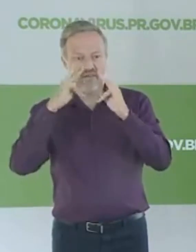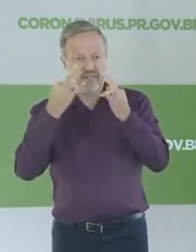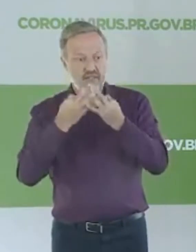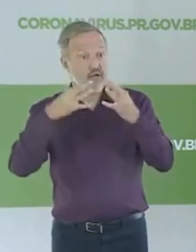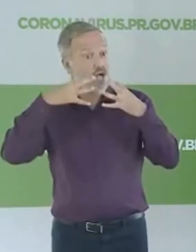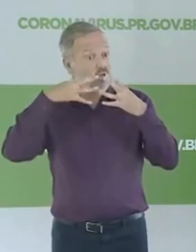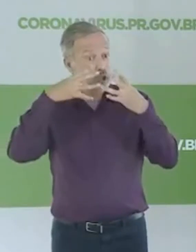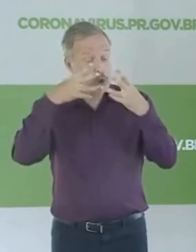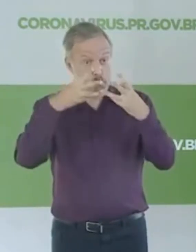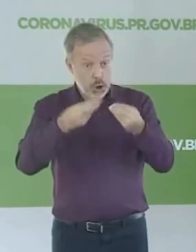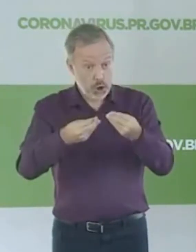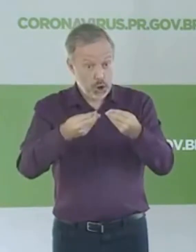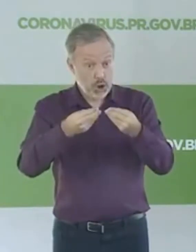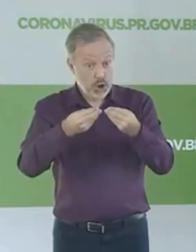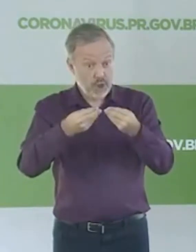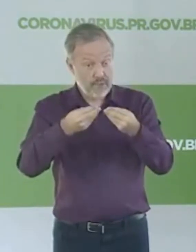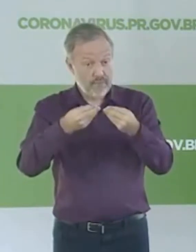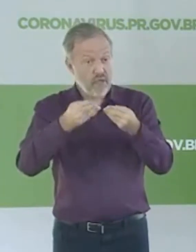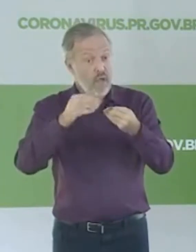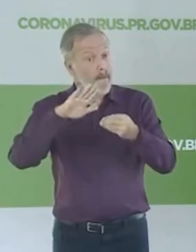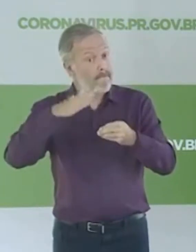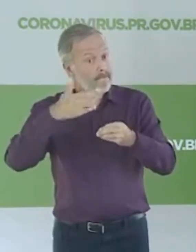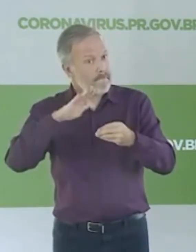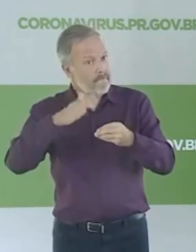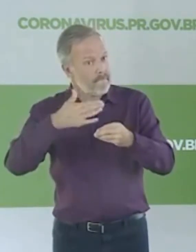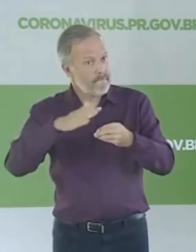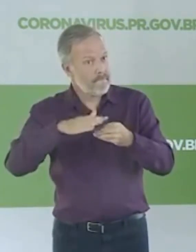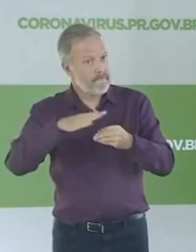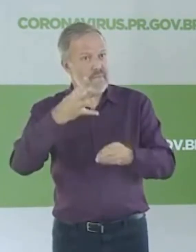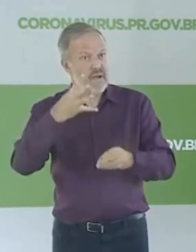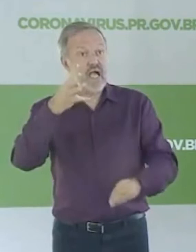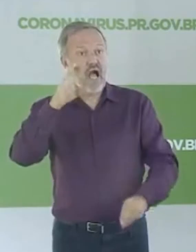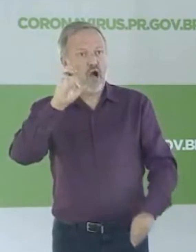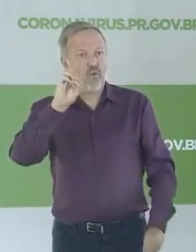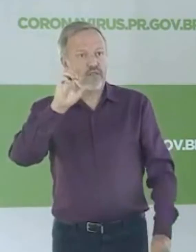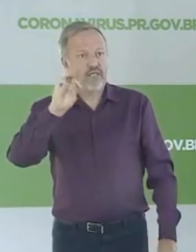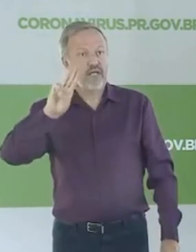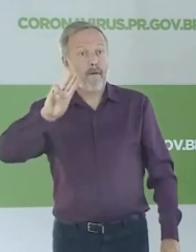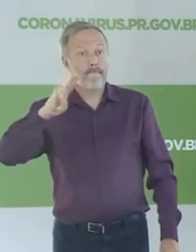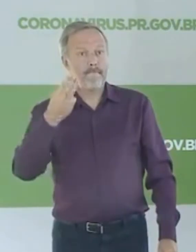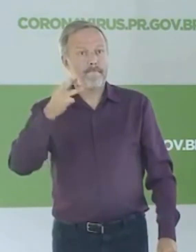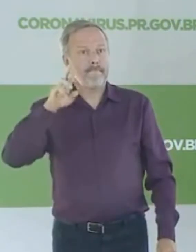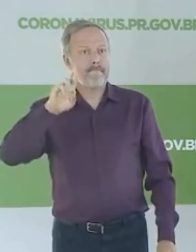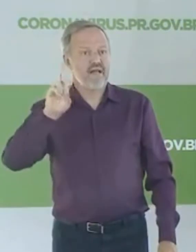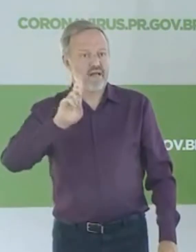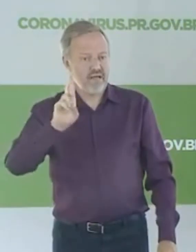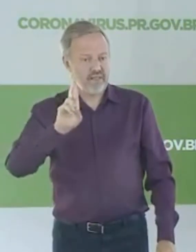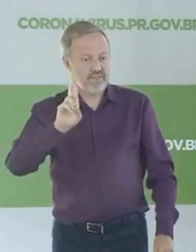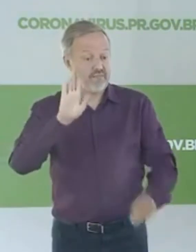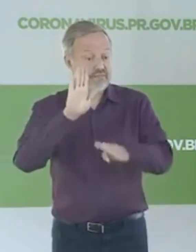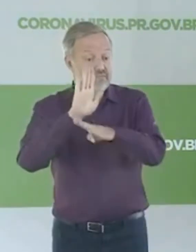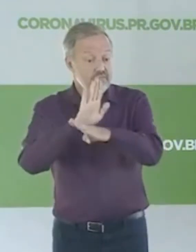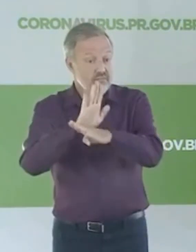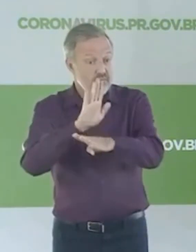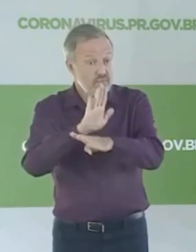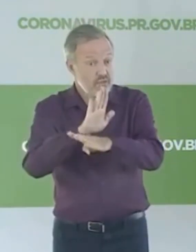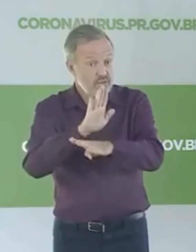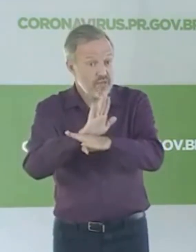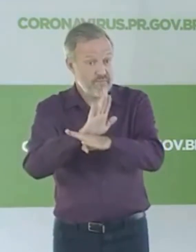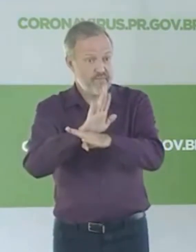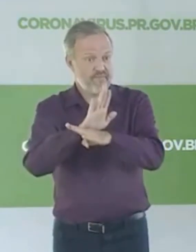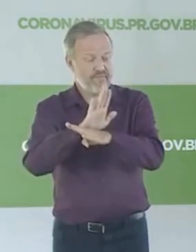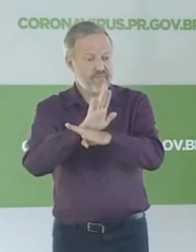pacote que contabiliza aí aproximadamente mais de 400 milhões de reais para atender, nesse primeiro momento,